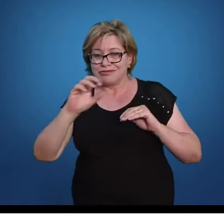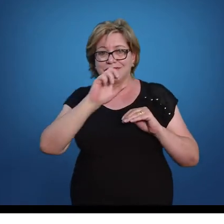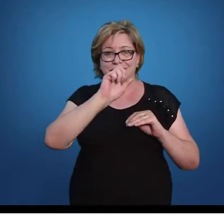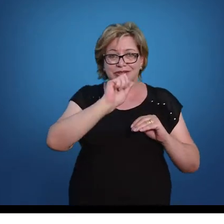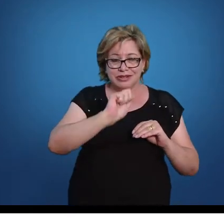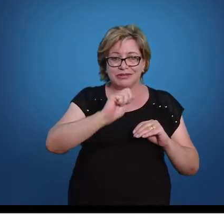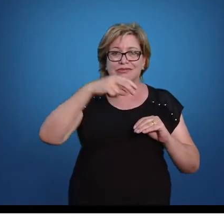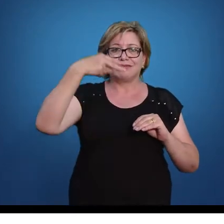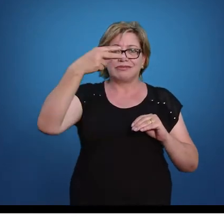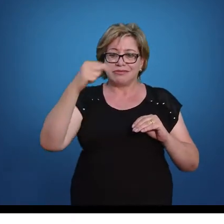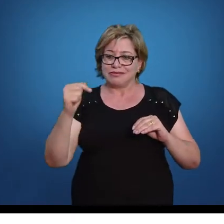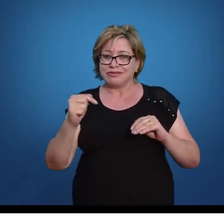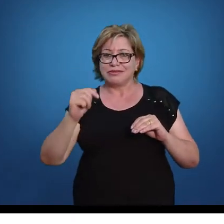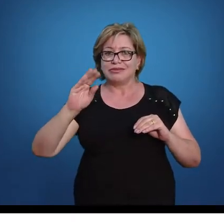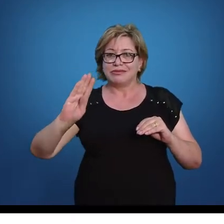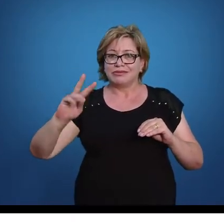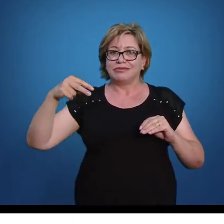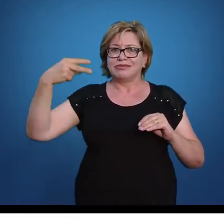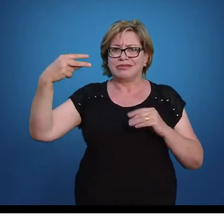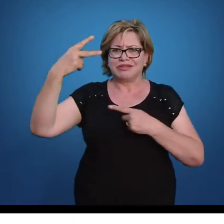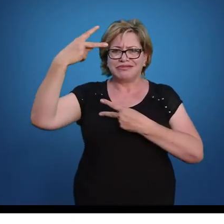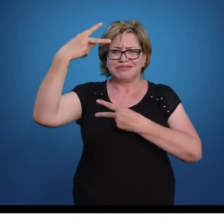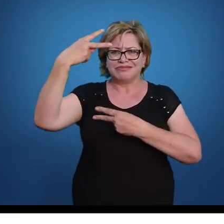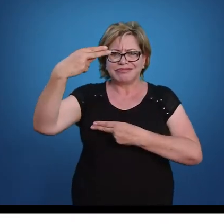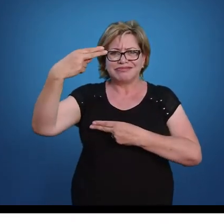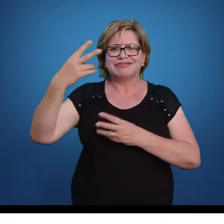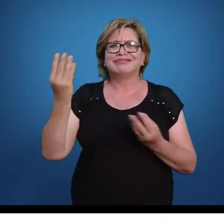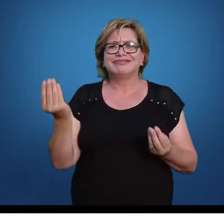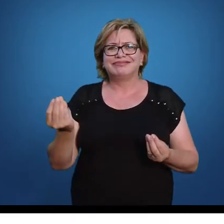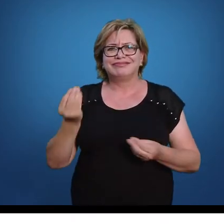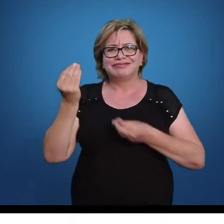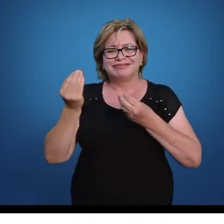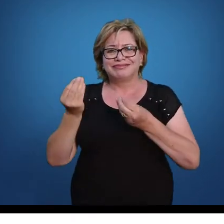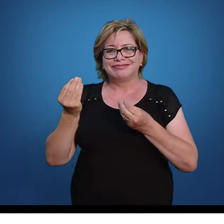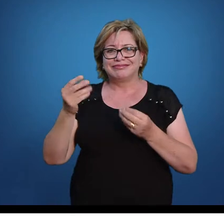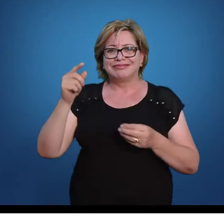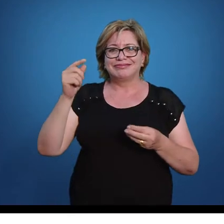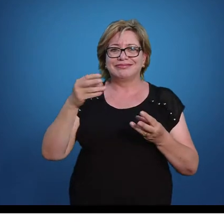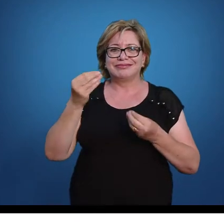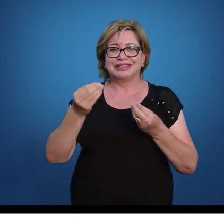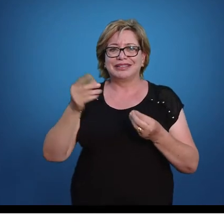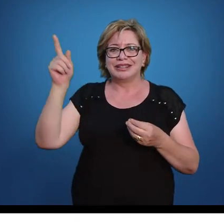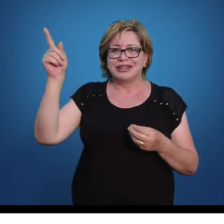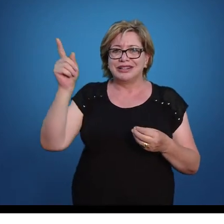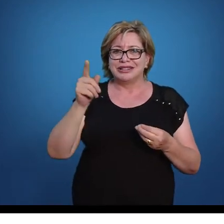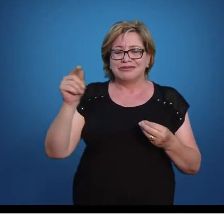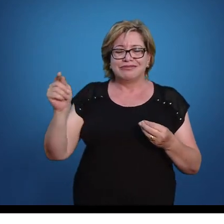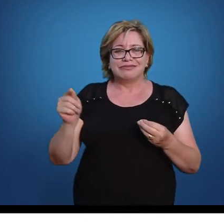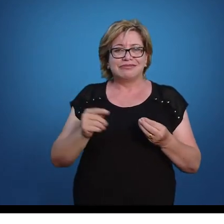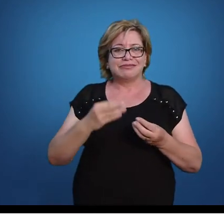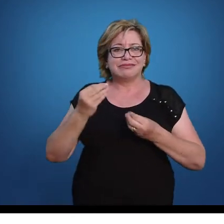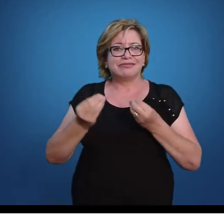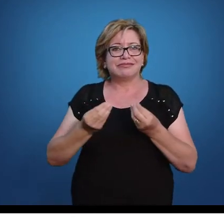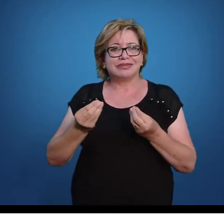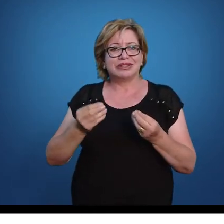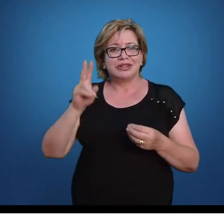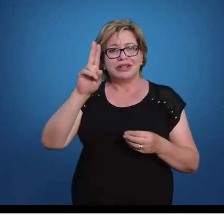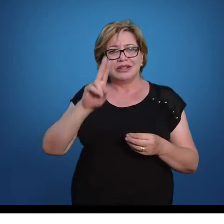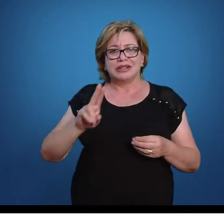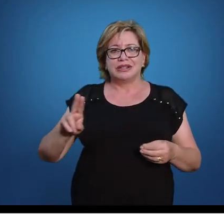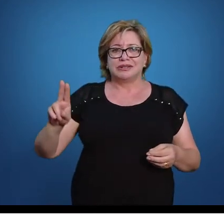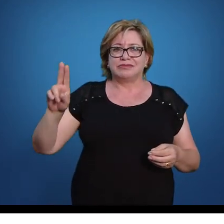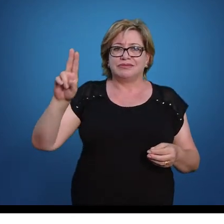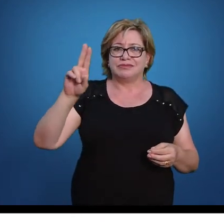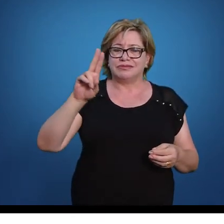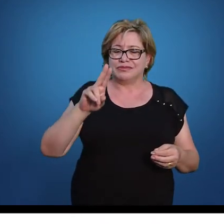quadrado menos b ao quadrado. Então, a gente queria simplificar a expressão, utilizando a